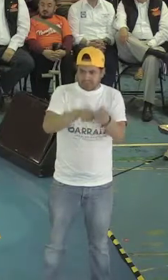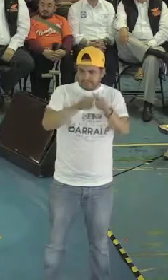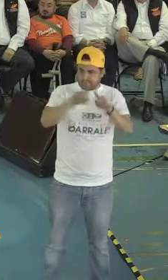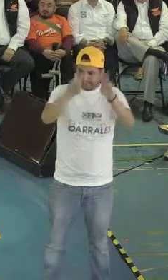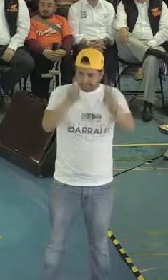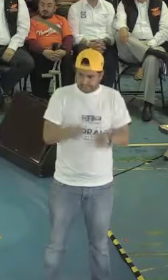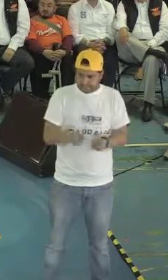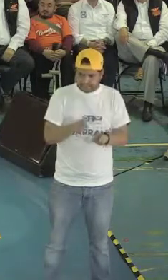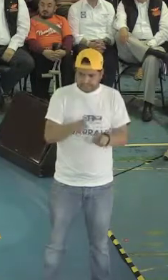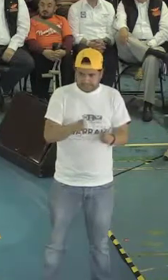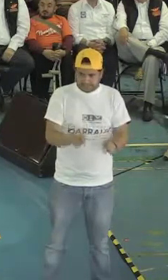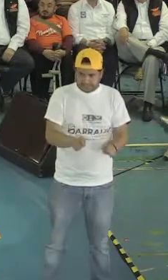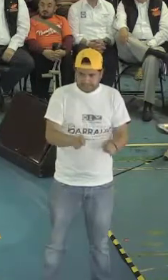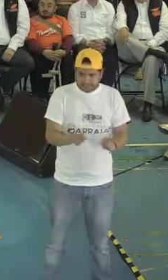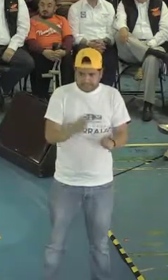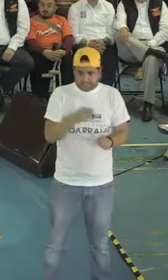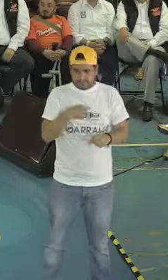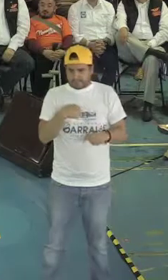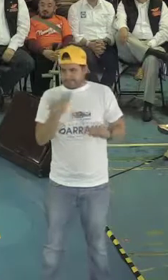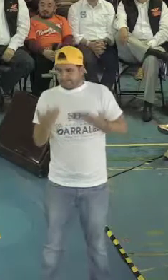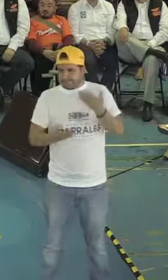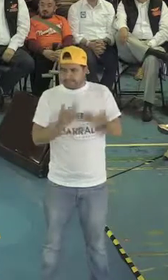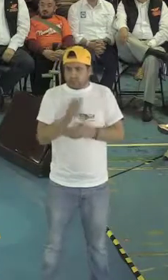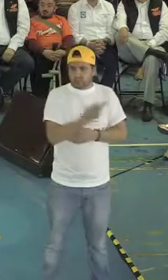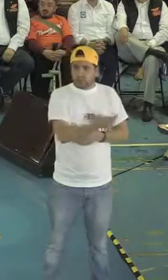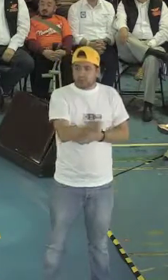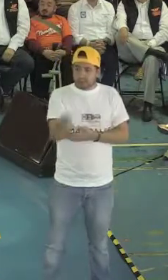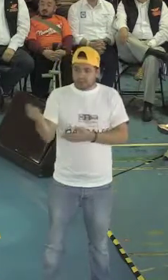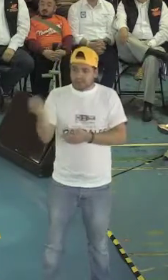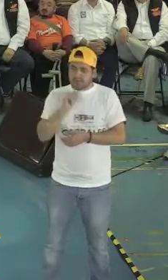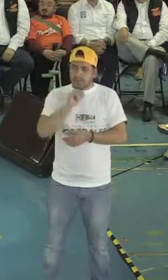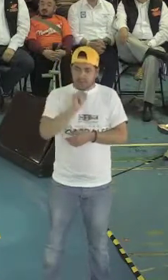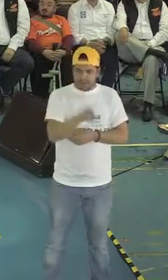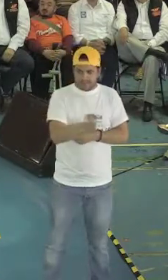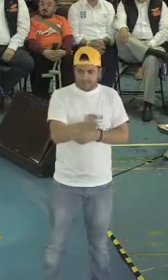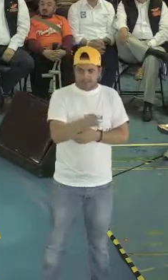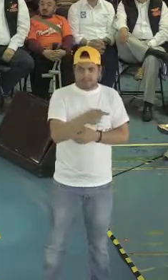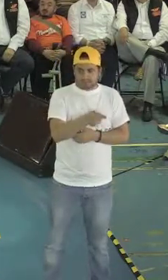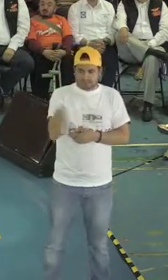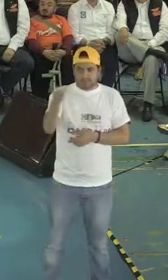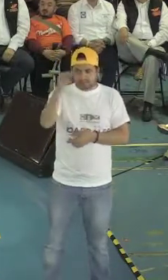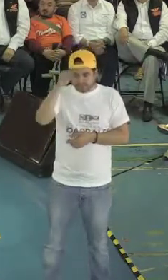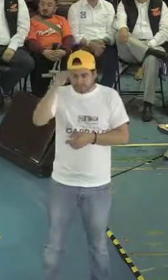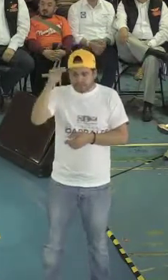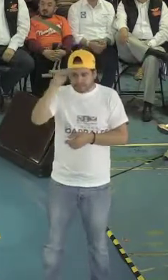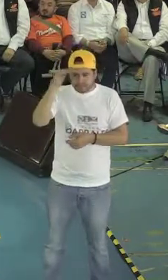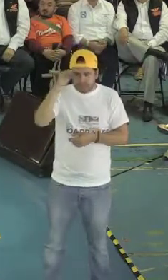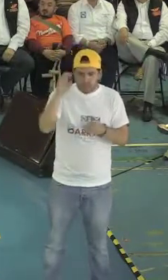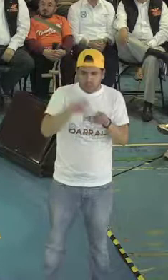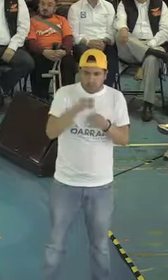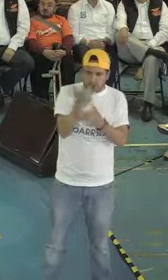adjudicar nadie que no sean ustedes mismos. Porque ustedes vieron esa batalla para que hoy tengamos una